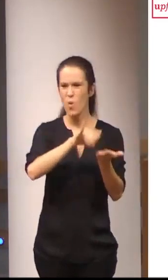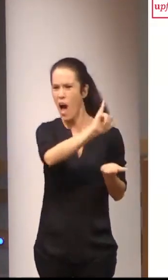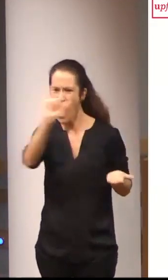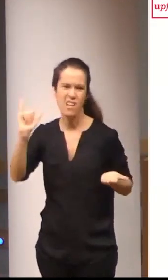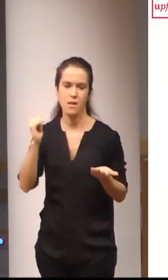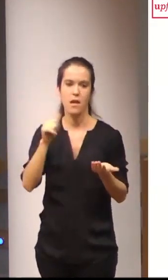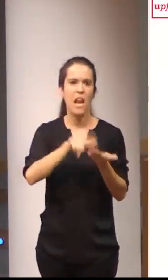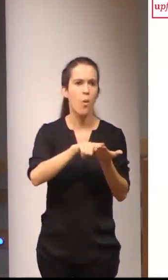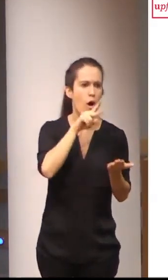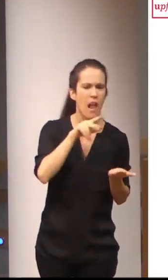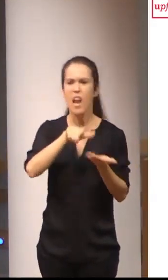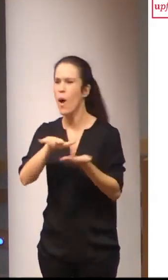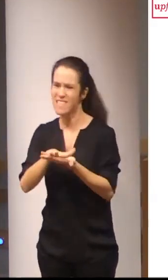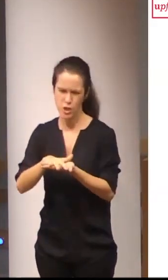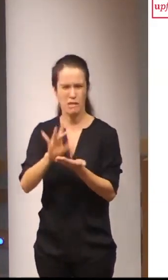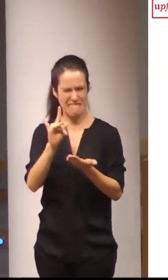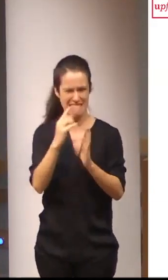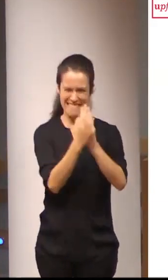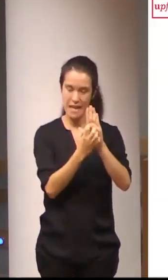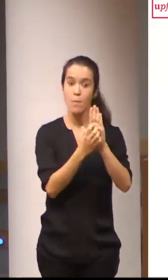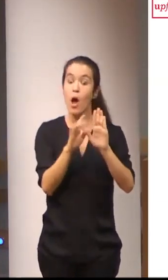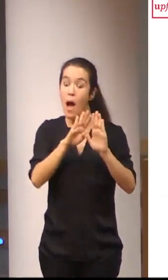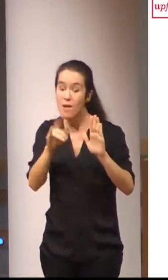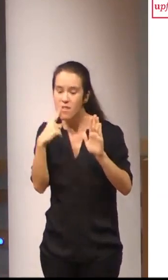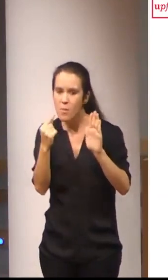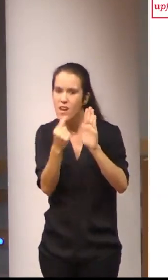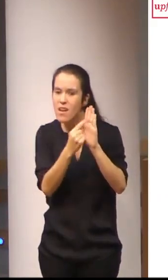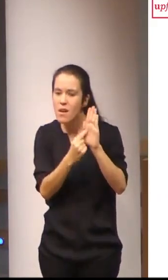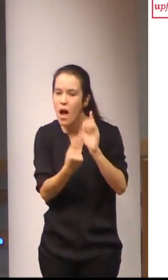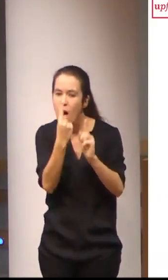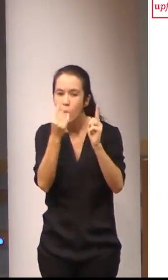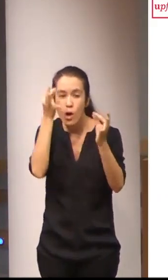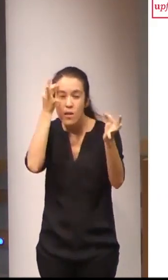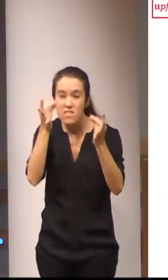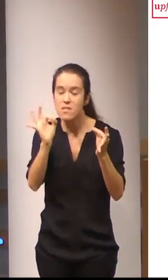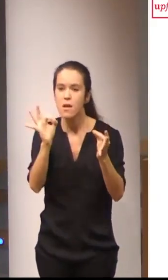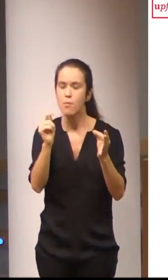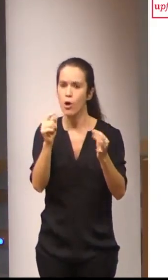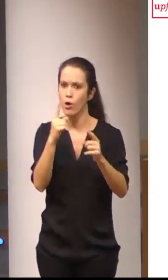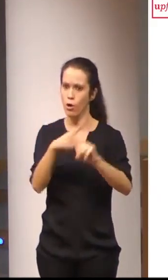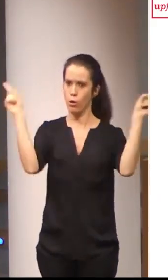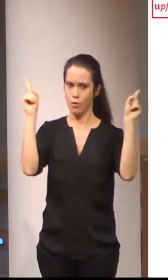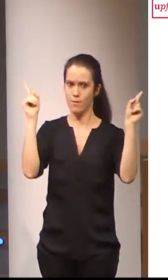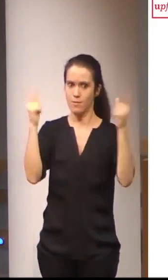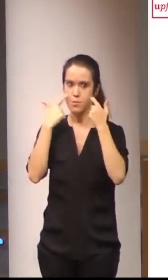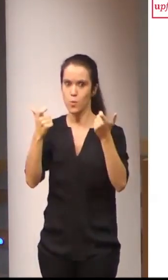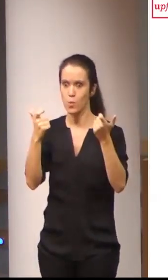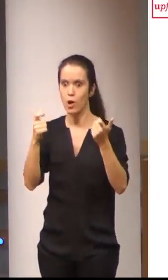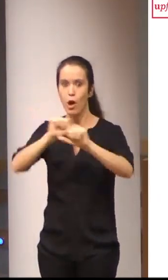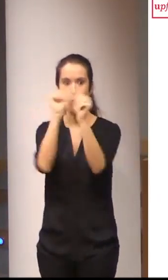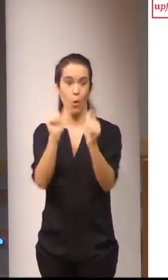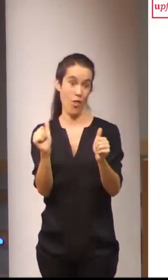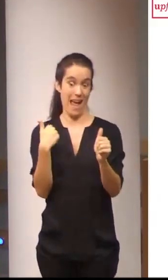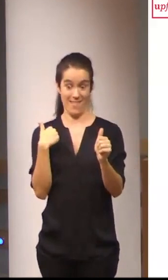signos o sea oral, sino también dar hincapié en todos aquellos componentes o aspectos que diferencian las lenguas de signos de modalidad